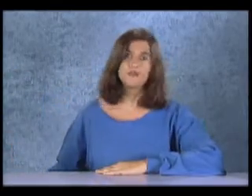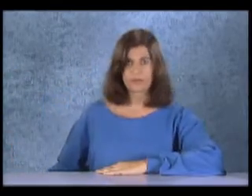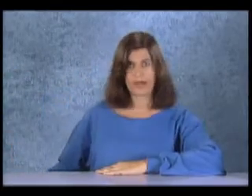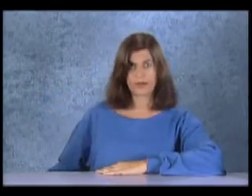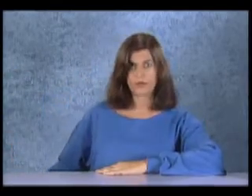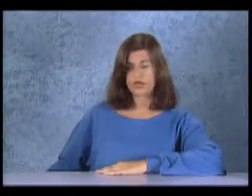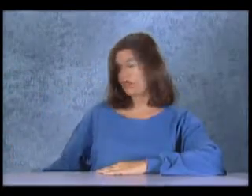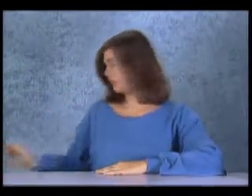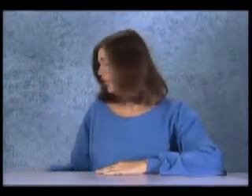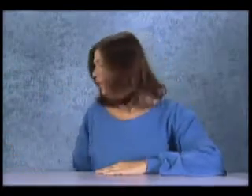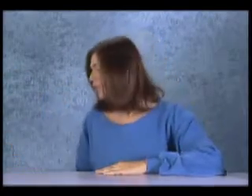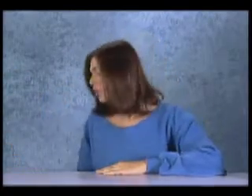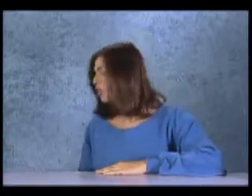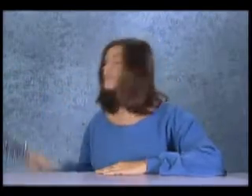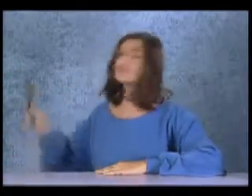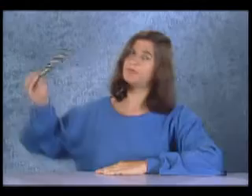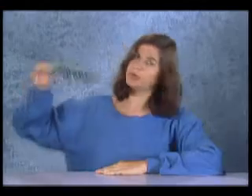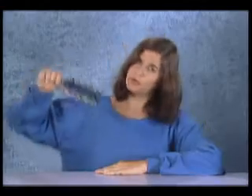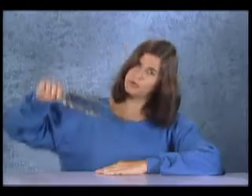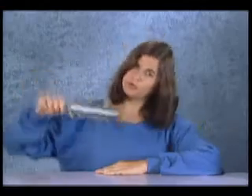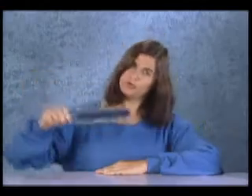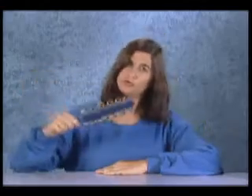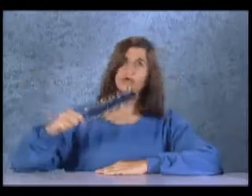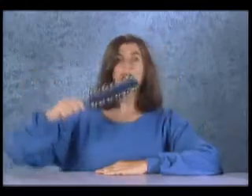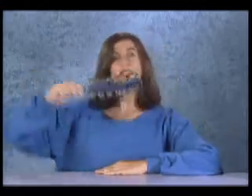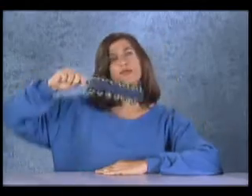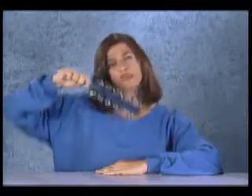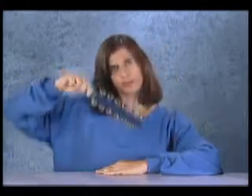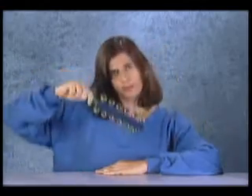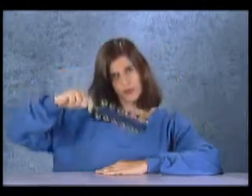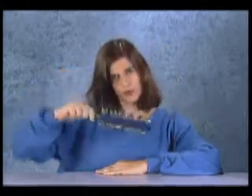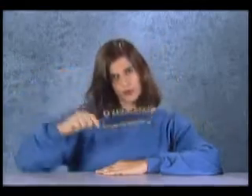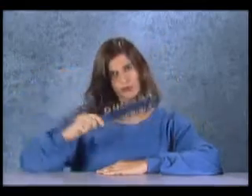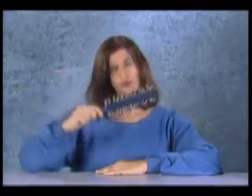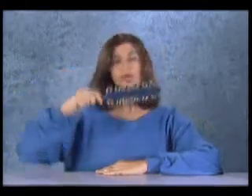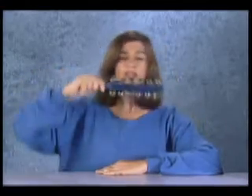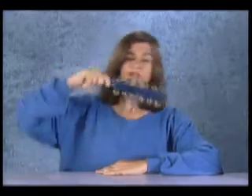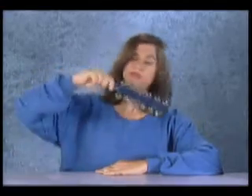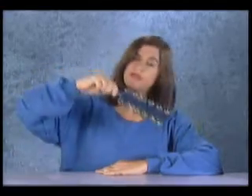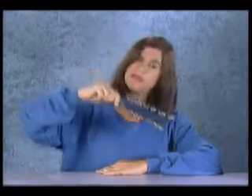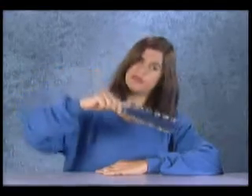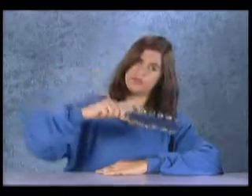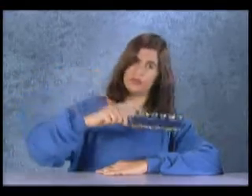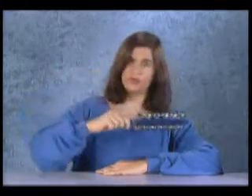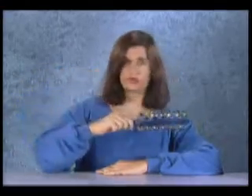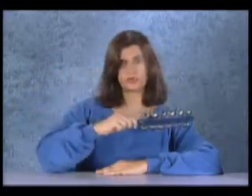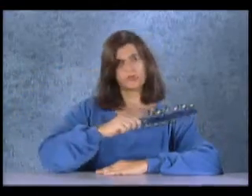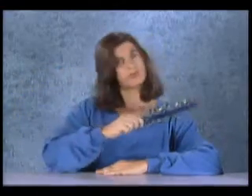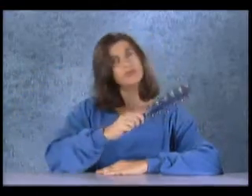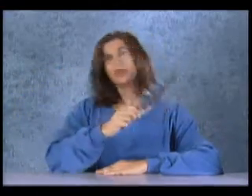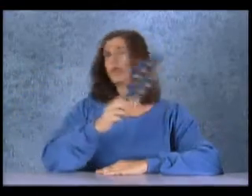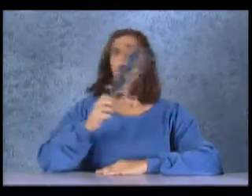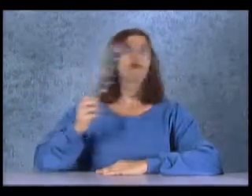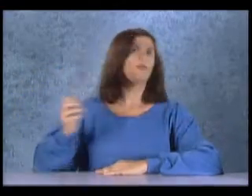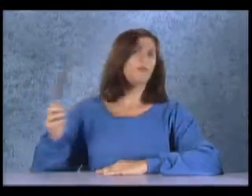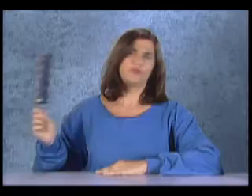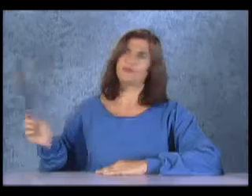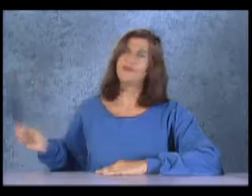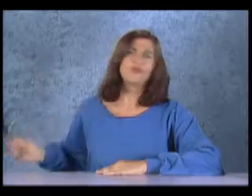voltar para o rio, com corpo de Boto, língua de Boto e vida de Boto. O Boto ficou